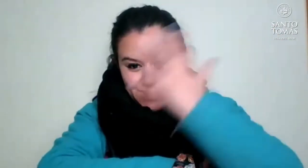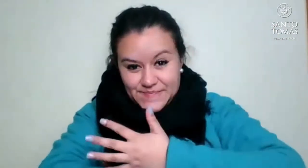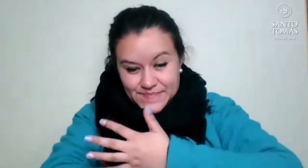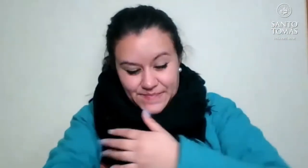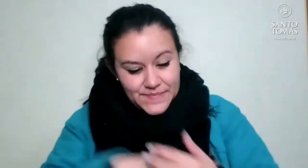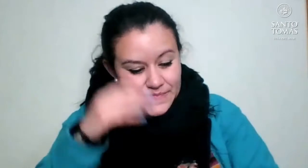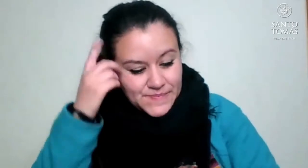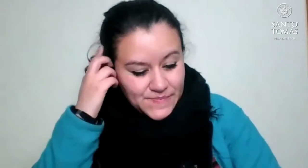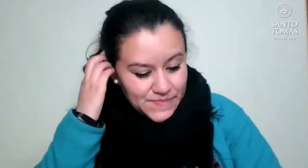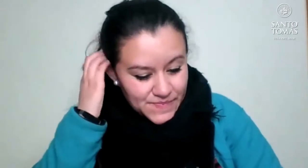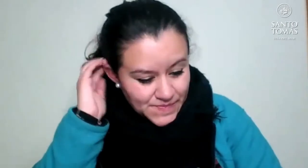Quillota,